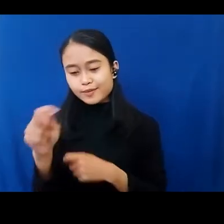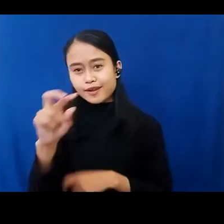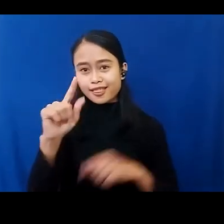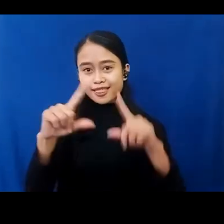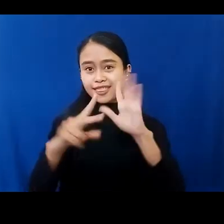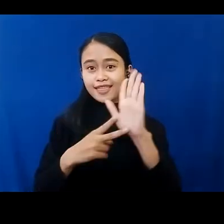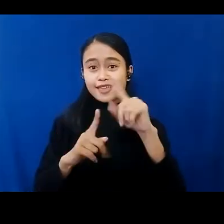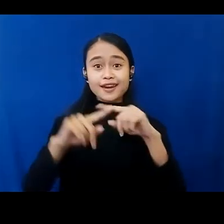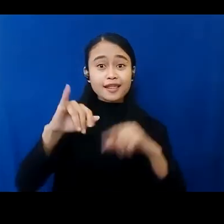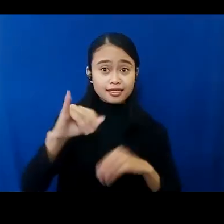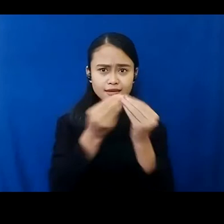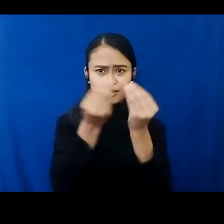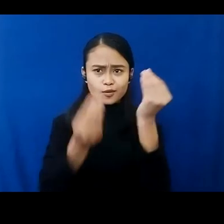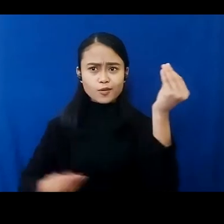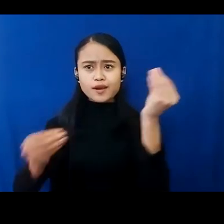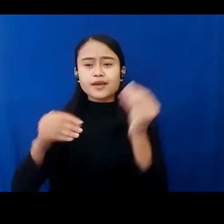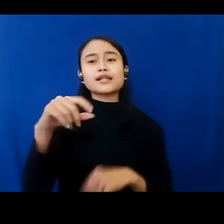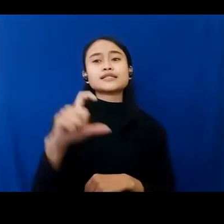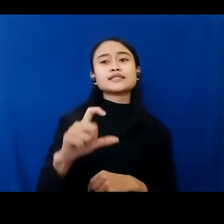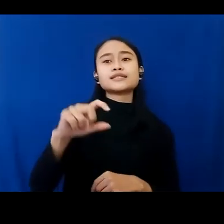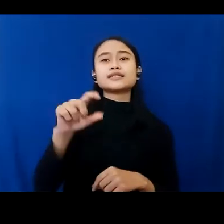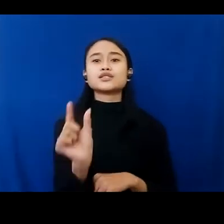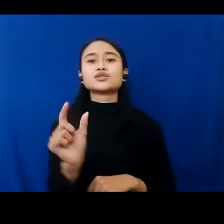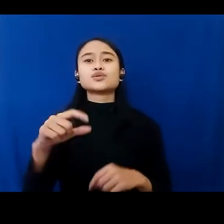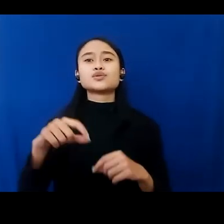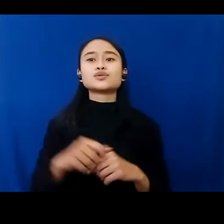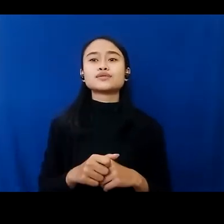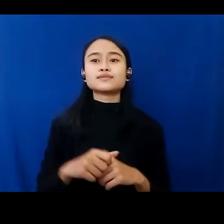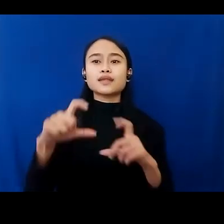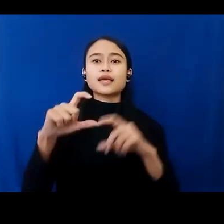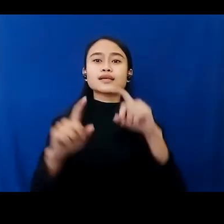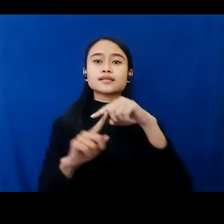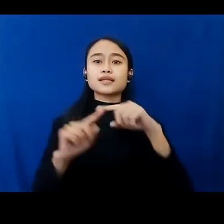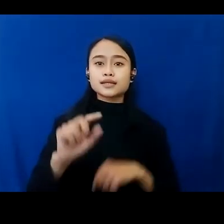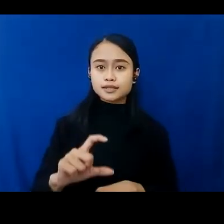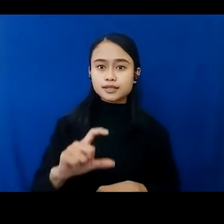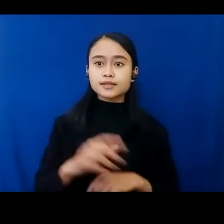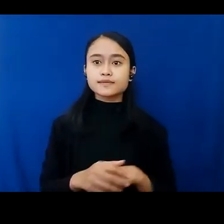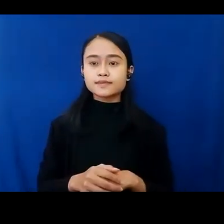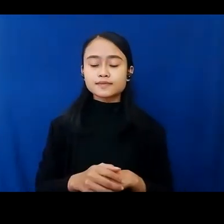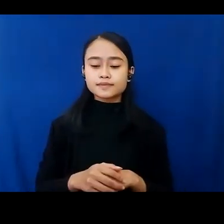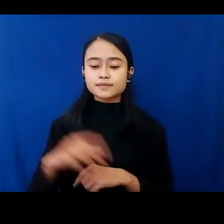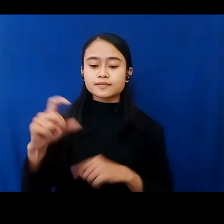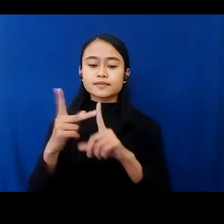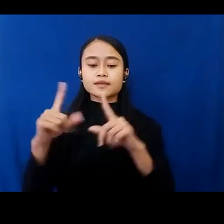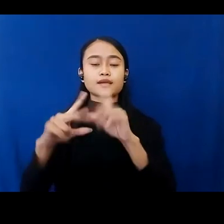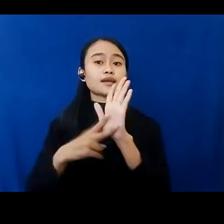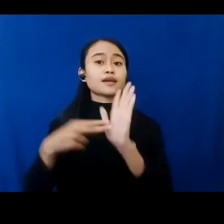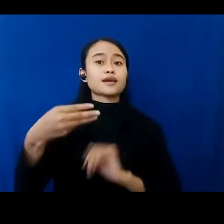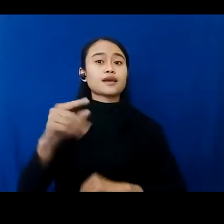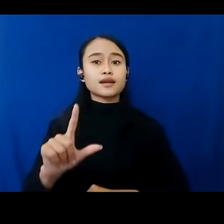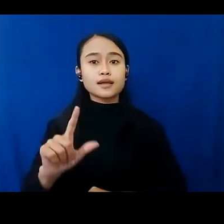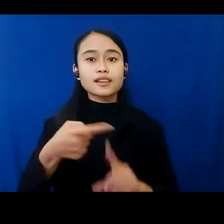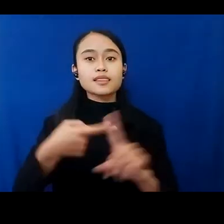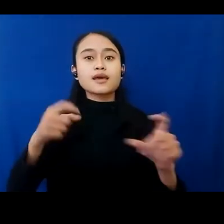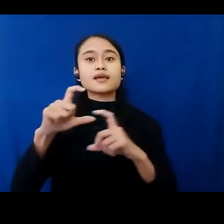wakil dari Children Youth Advisory Network, Save the Children, Karen Flanagan, Child Protection Technical Advisor dari Save the